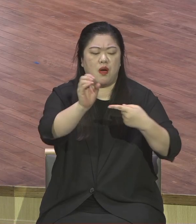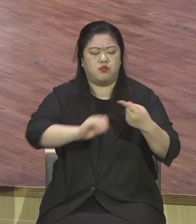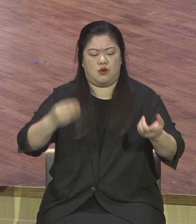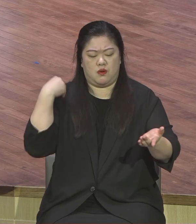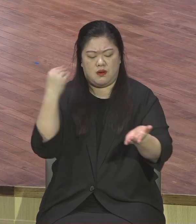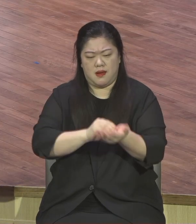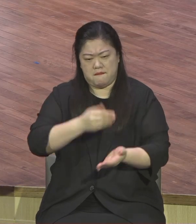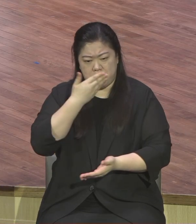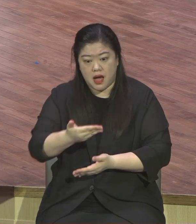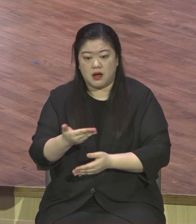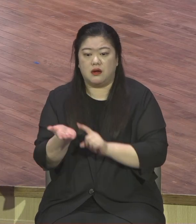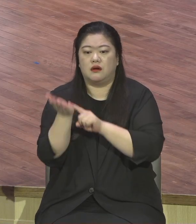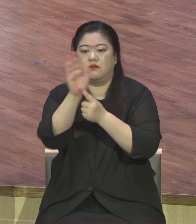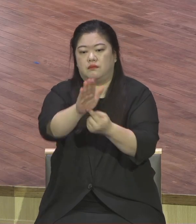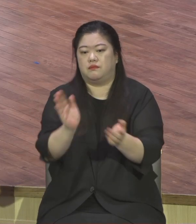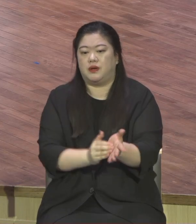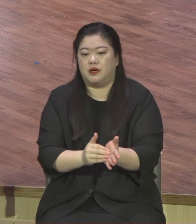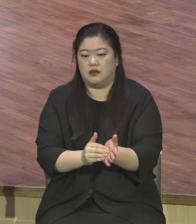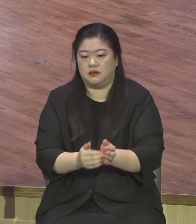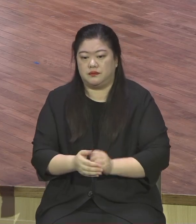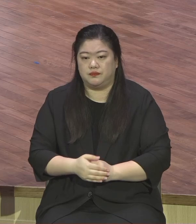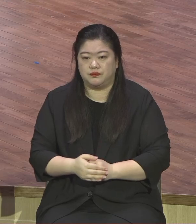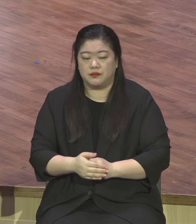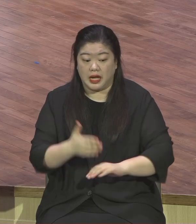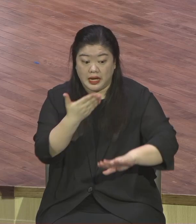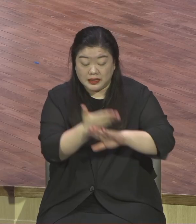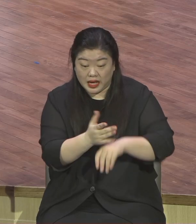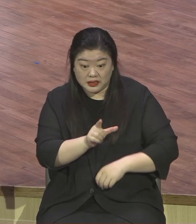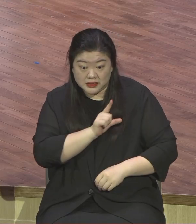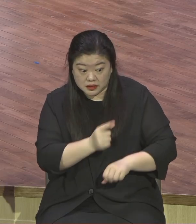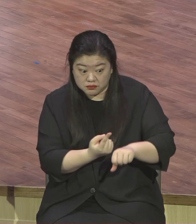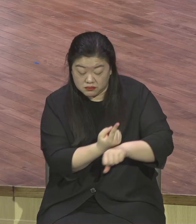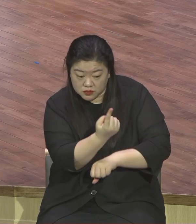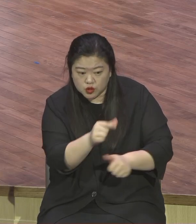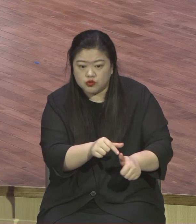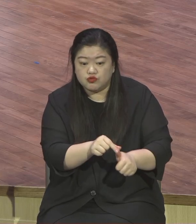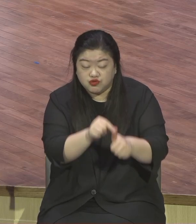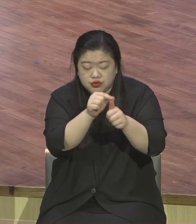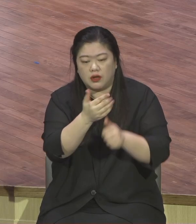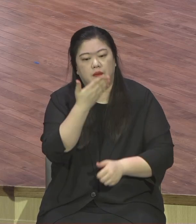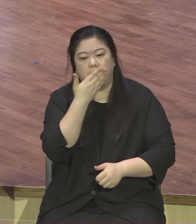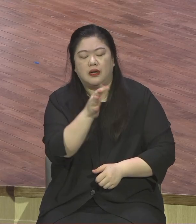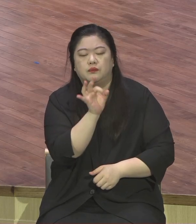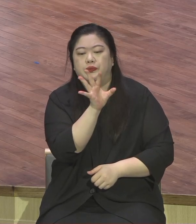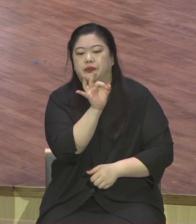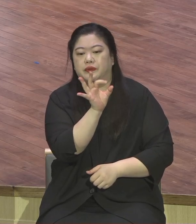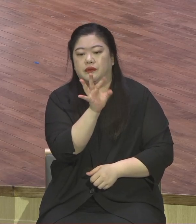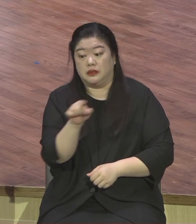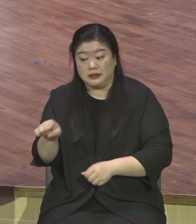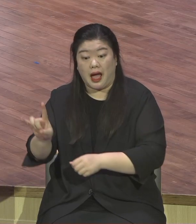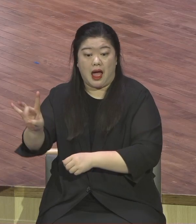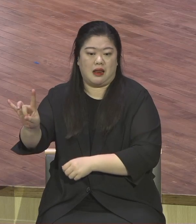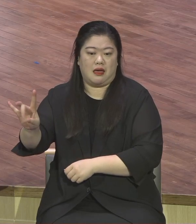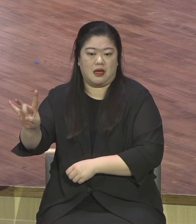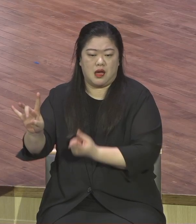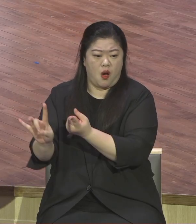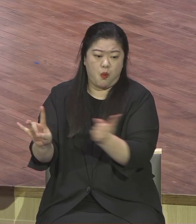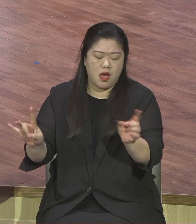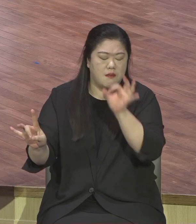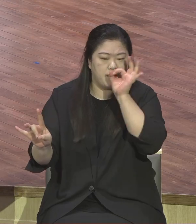다른 이로서는 구원 받을 수 없나니 천하 인간의 구원을 할 다른 점을 우리가 주신 적이 없느니라 내가 꼭